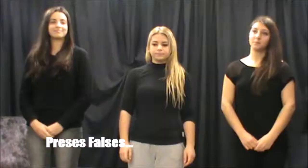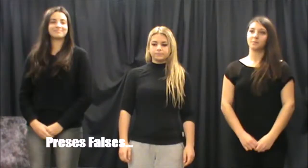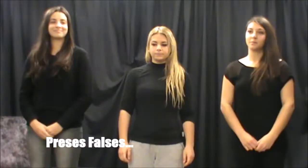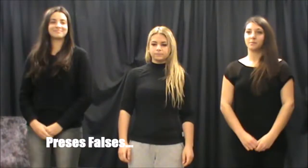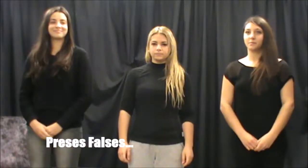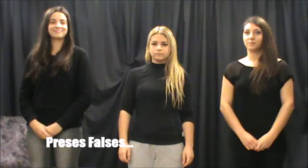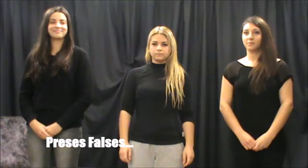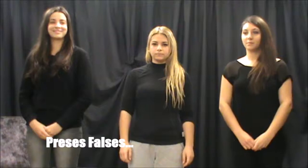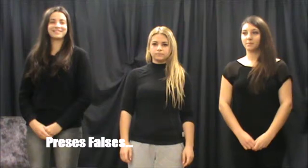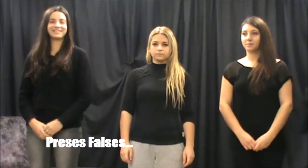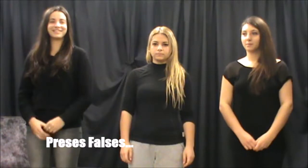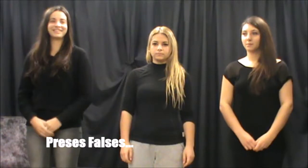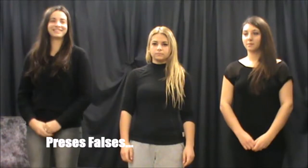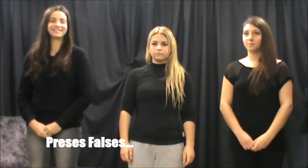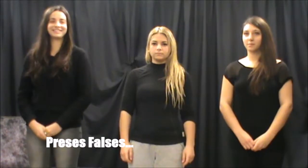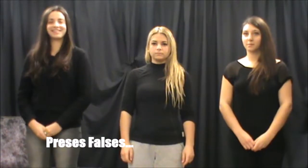A un costat, eh?